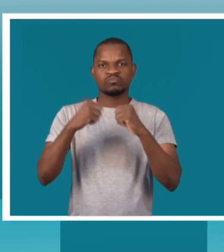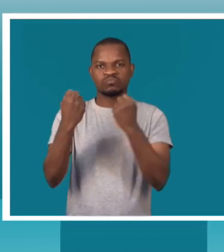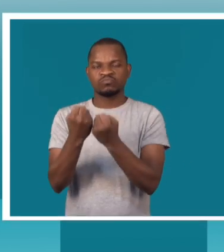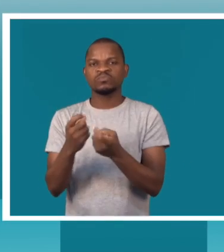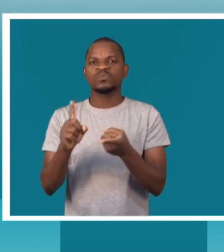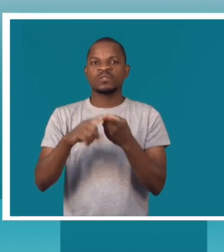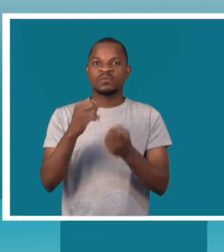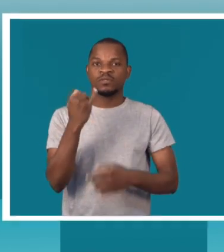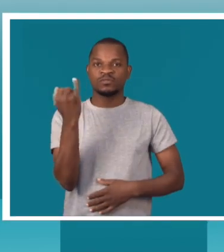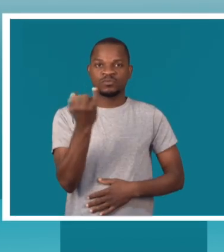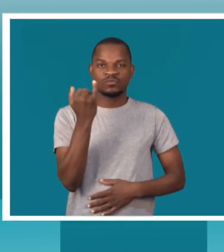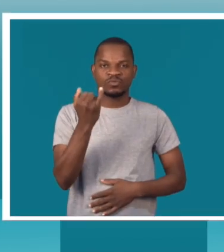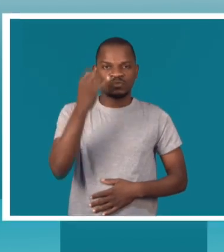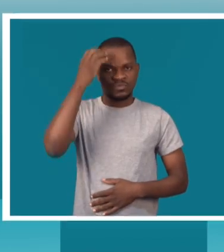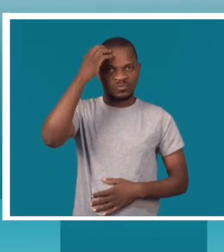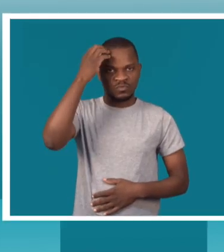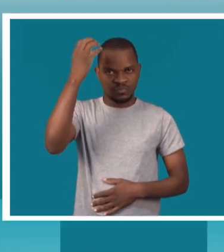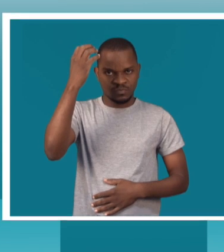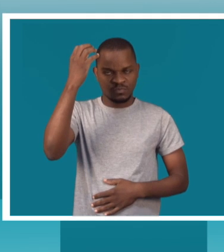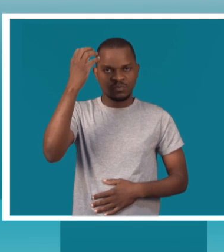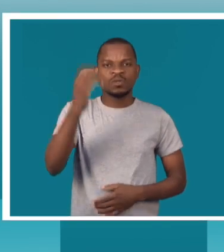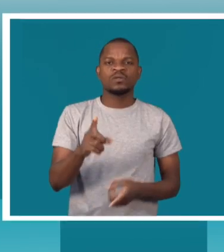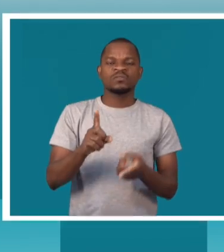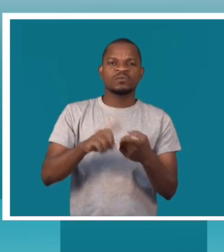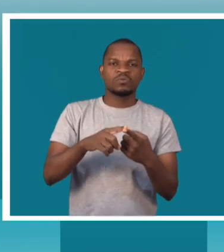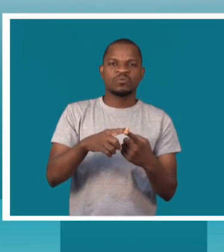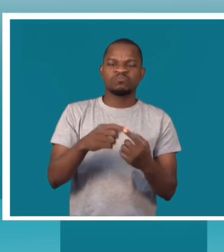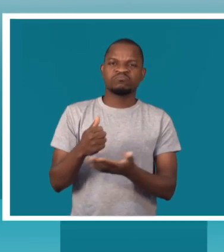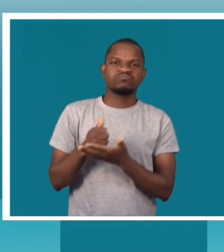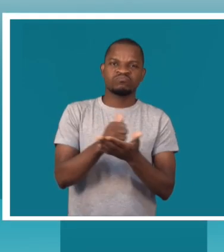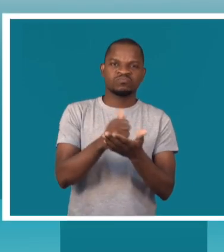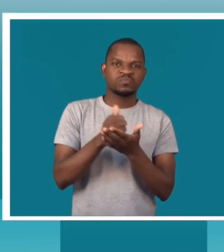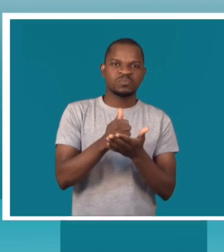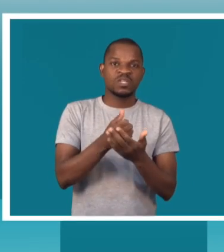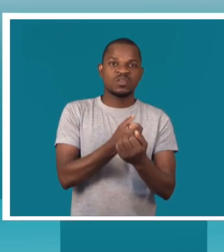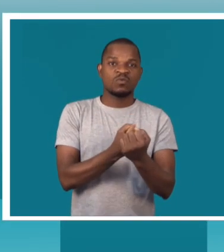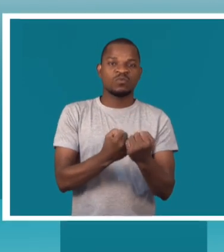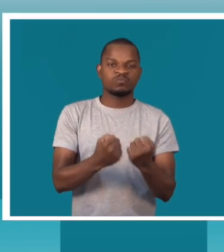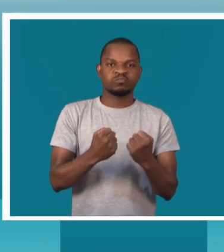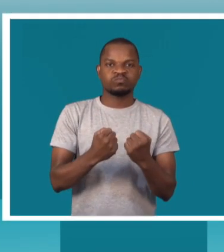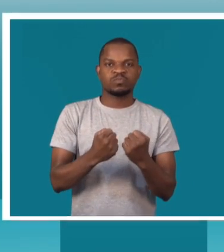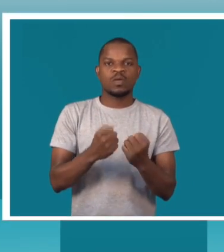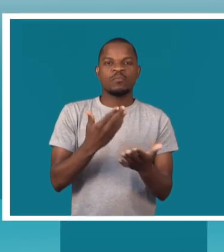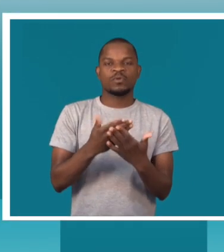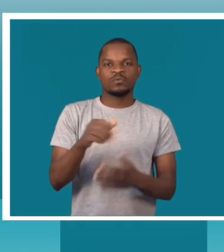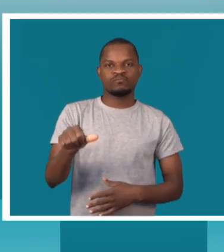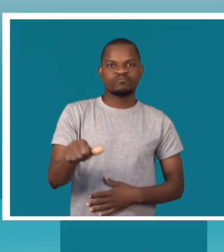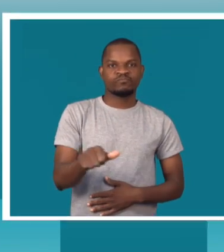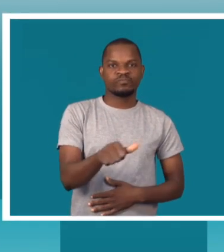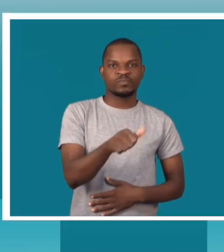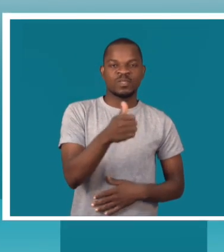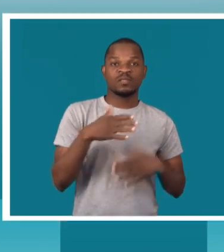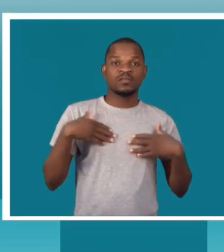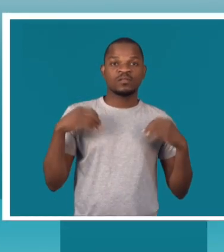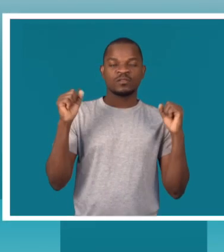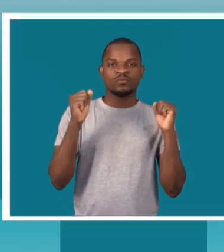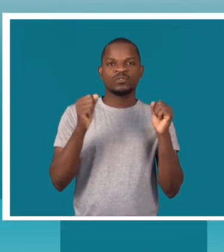e da sociedade civil, nos seus esforços visando a melhoria de saúde e bem-estar dos